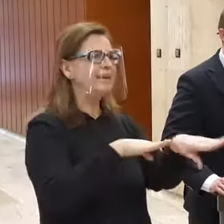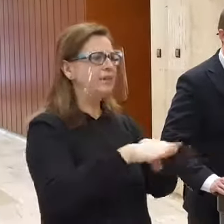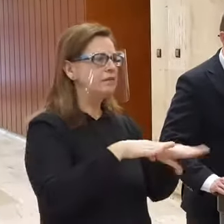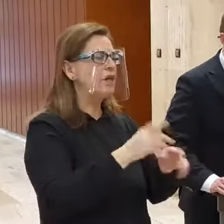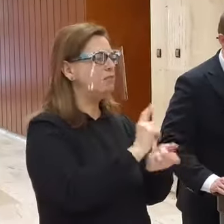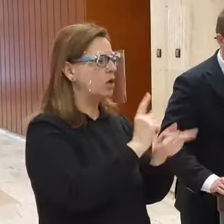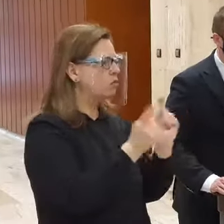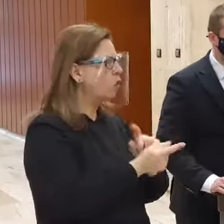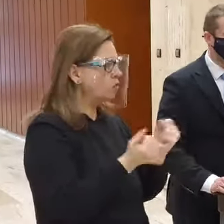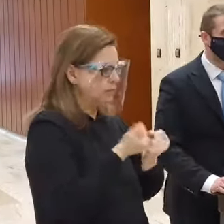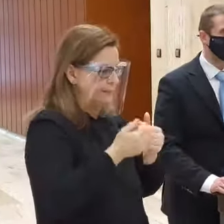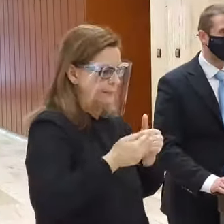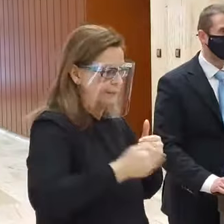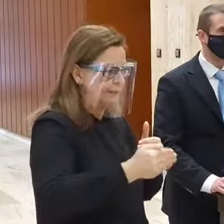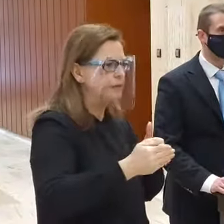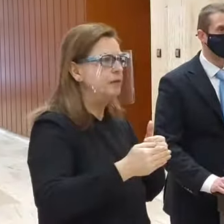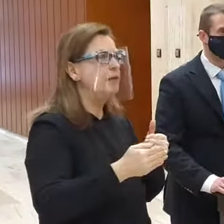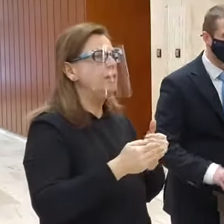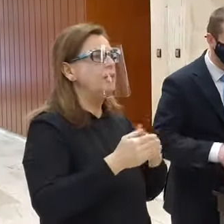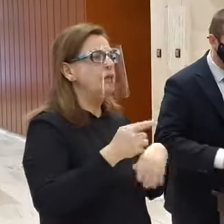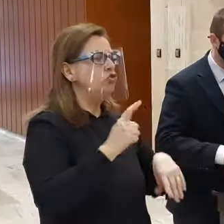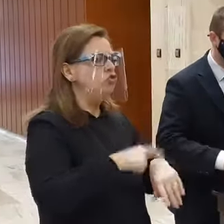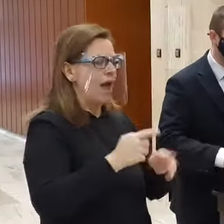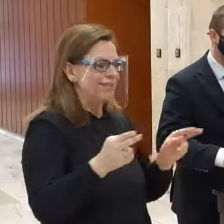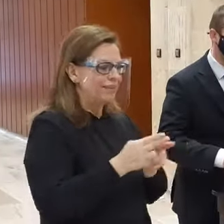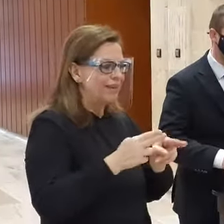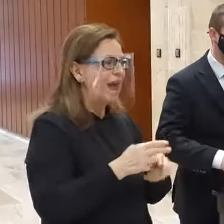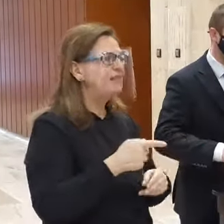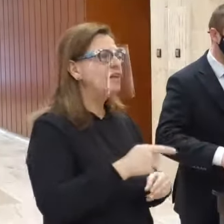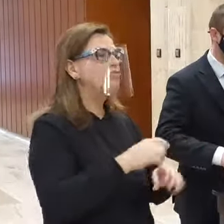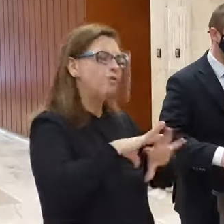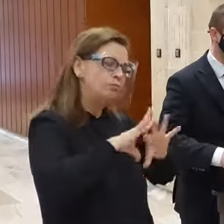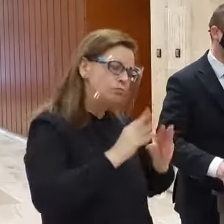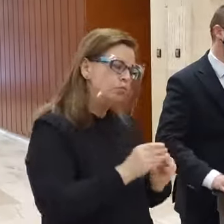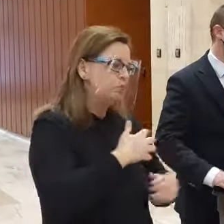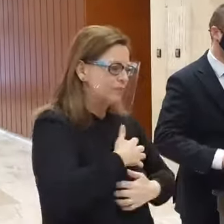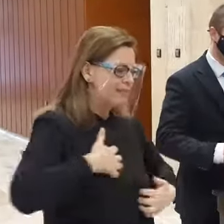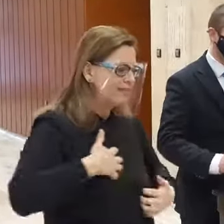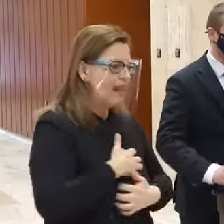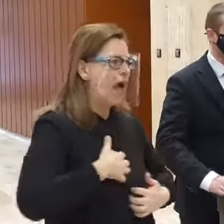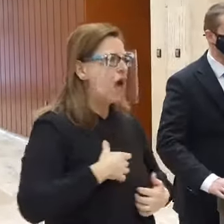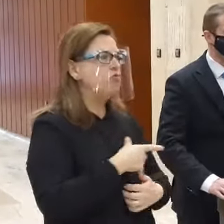urobia v najkratšom možnom čase všetko preto, že ak by bolo potrebné ju nasadiť a spustiť,